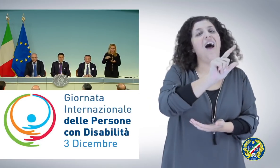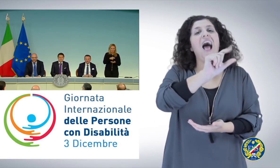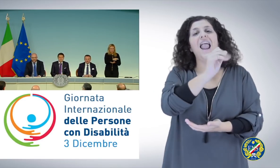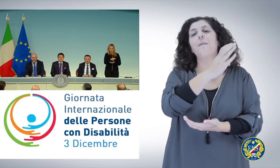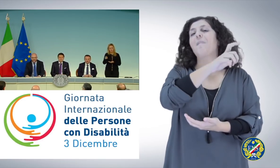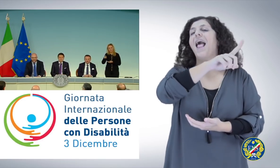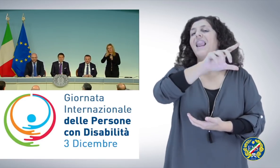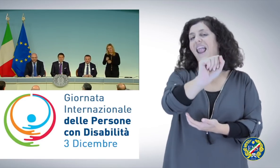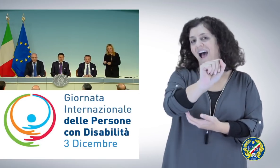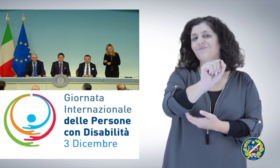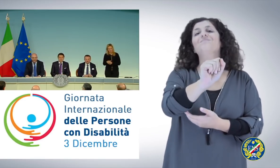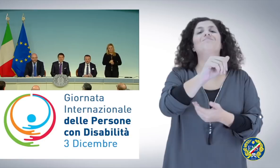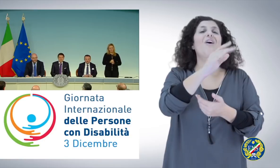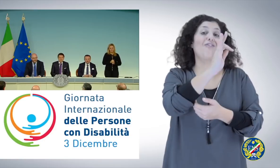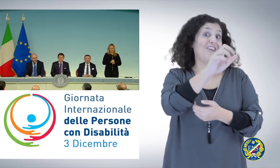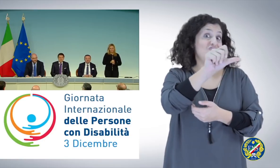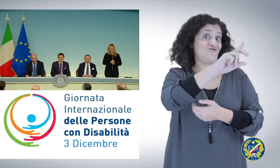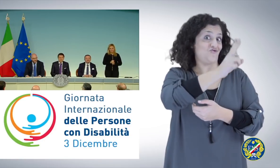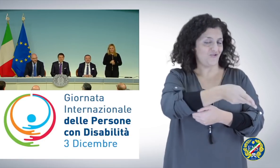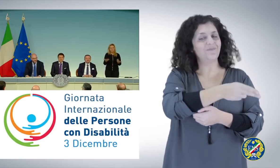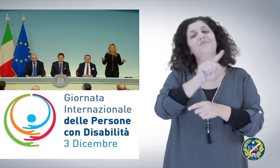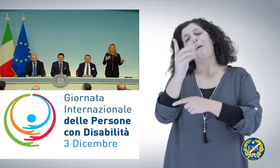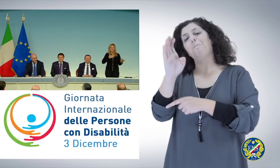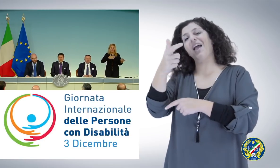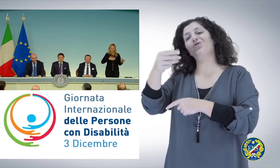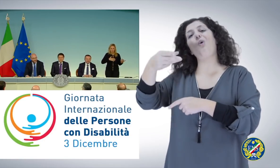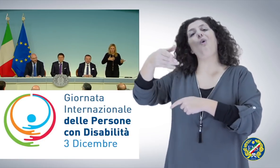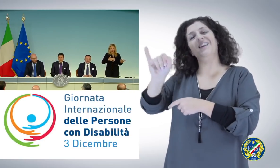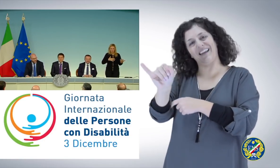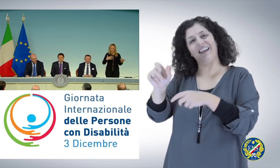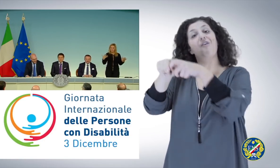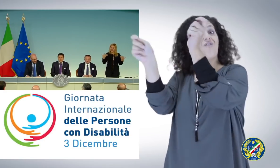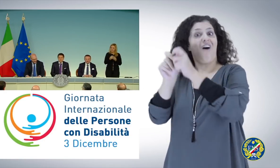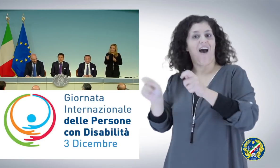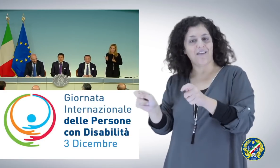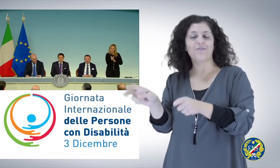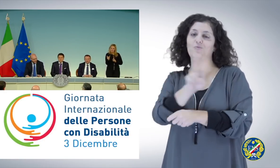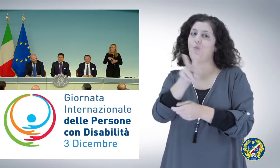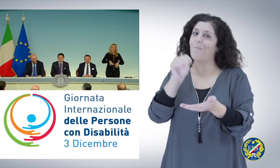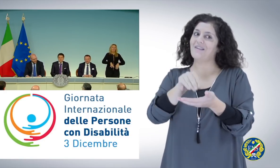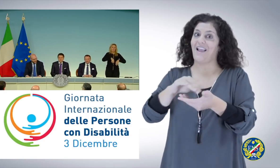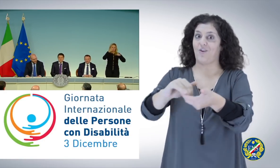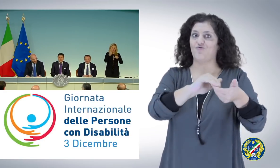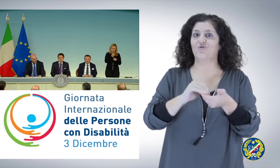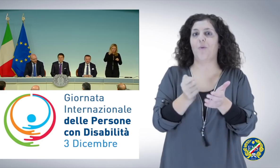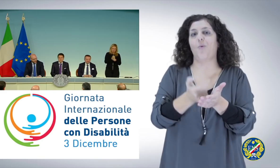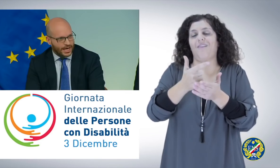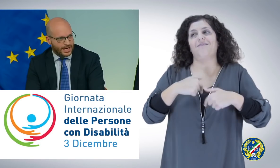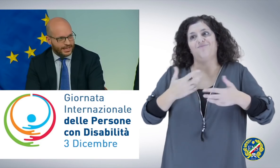Vertoni della Fand. Fa molto piacere che ci siano perché con loro fin dall'inizio come Ministero abbiamo iniziato a collaborare,